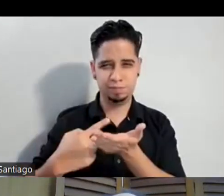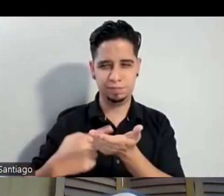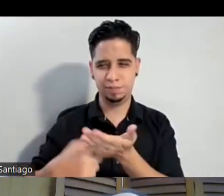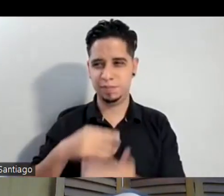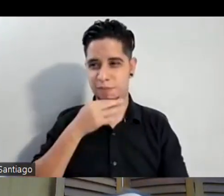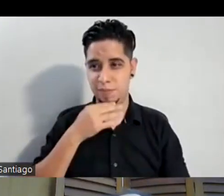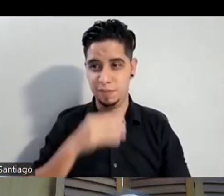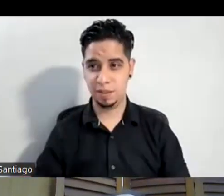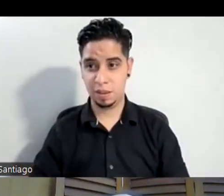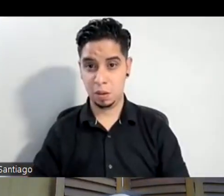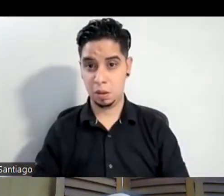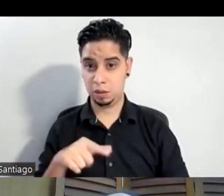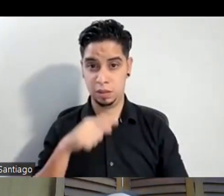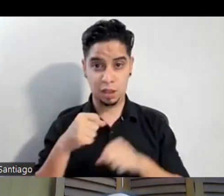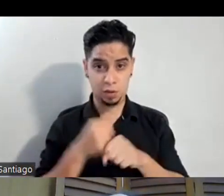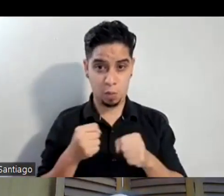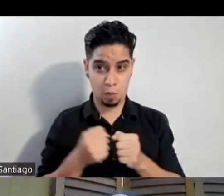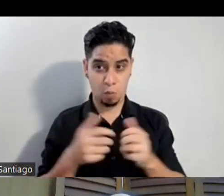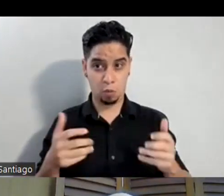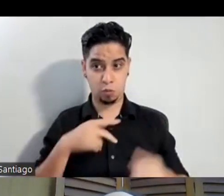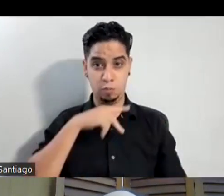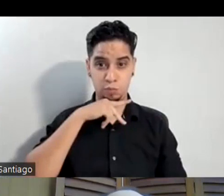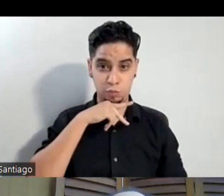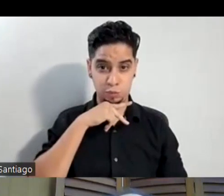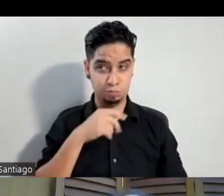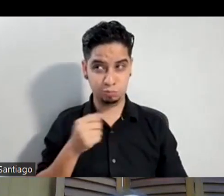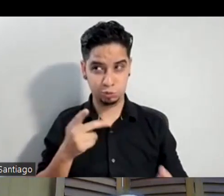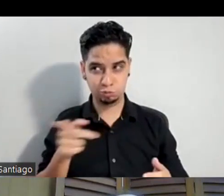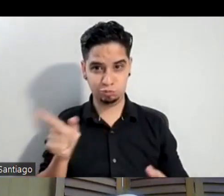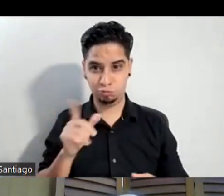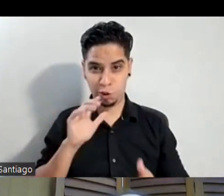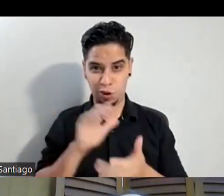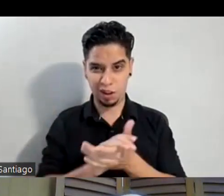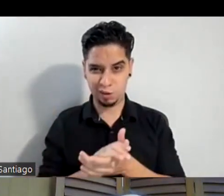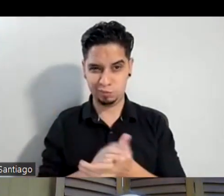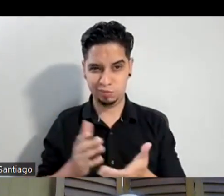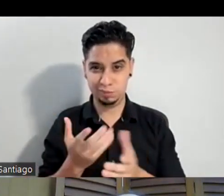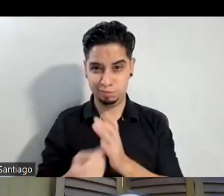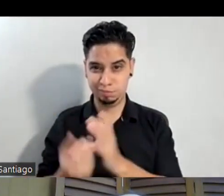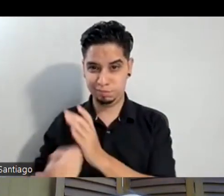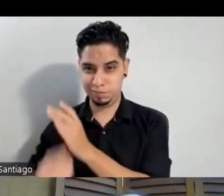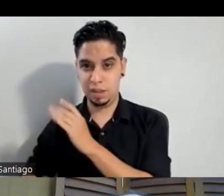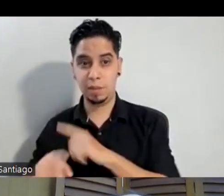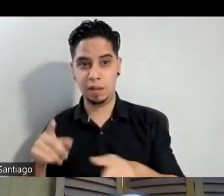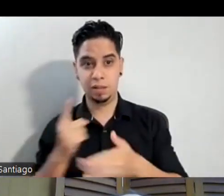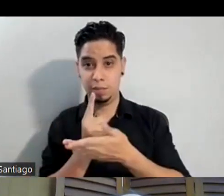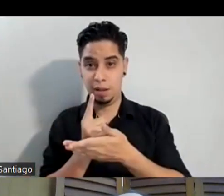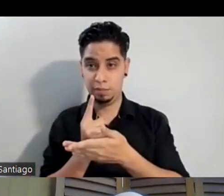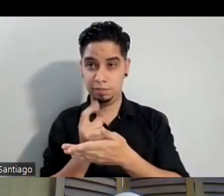que este año mucho pavo no vaya a comer nadie. Madre. Sí. Pero la semana que viene yo te pregunto. Y Chedan